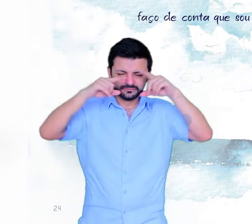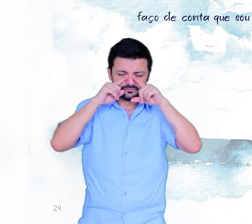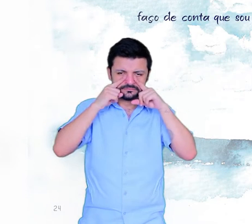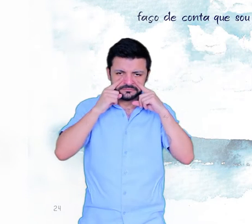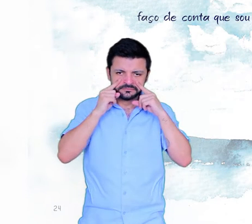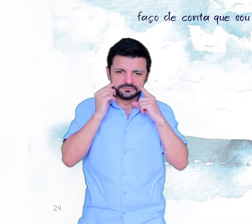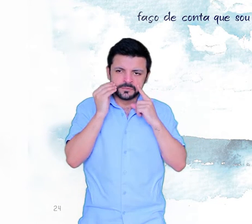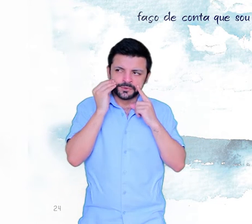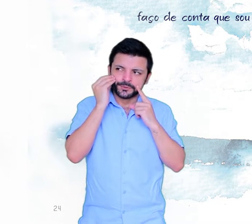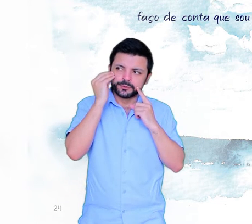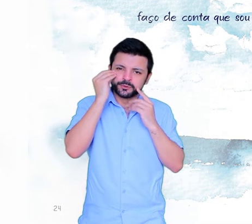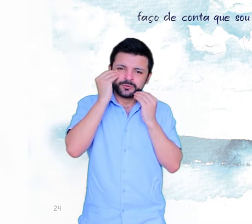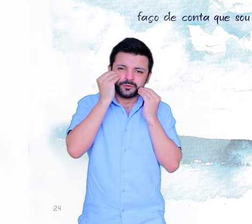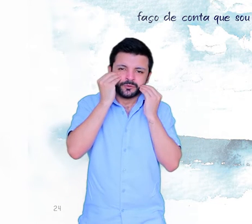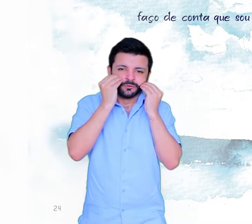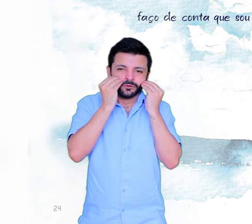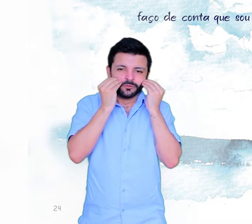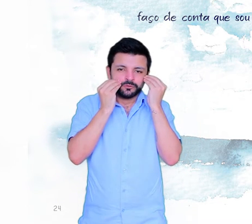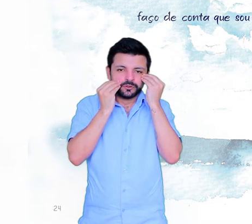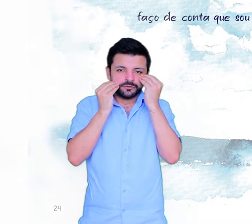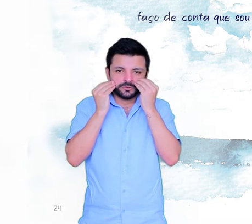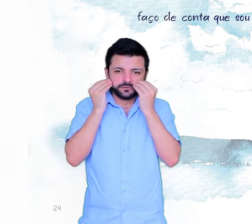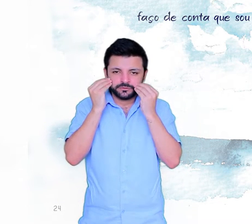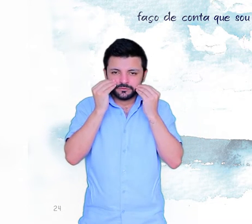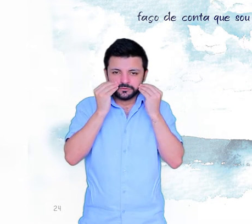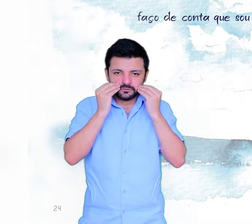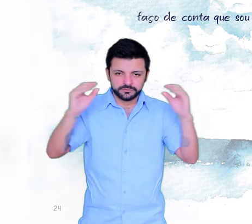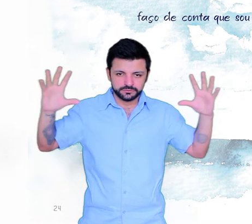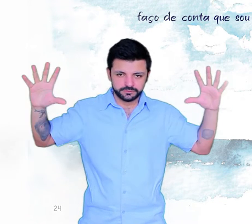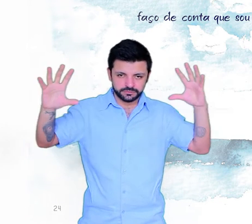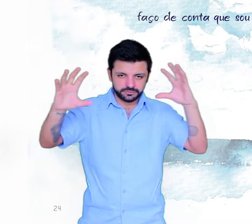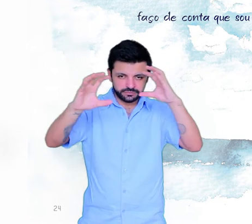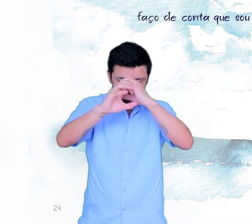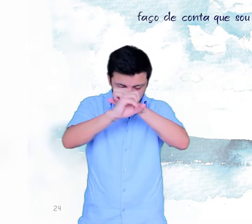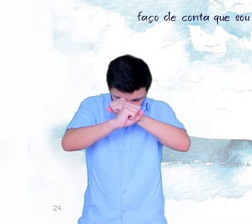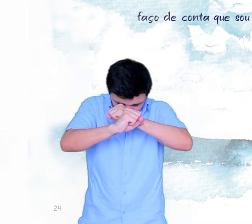rosto De novo De É dia claro em mim